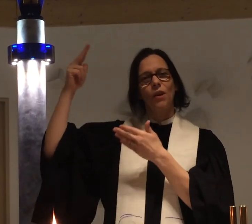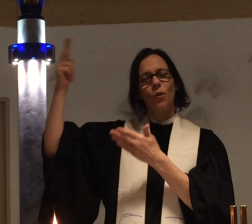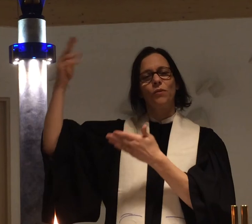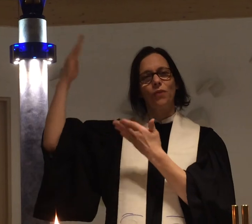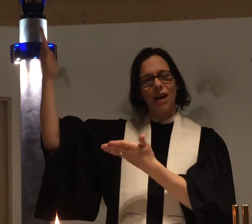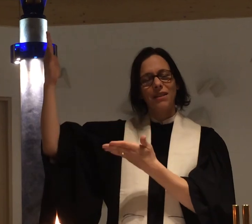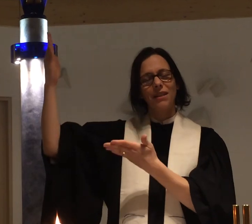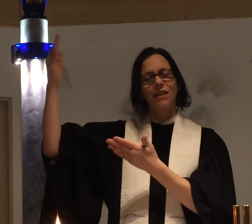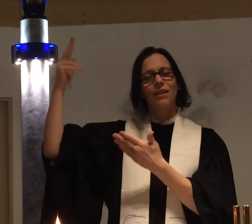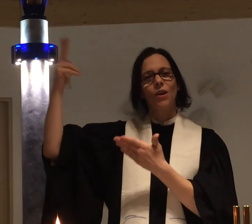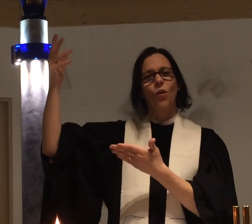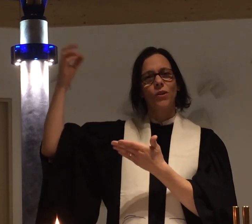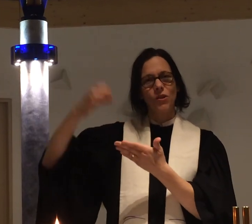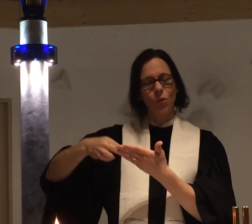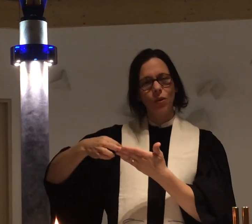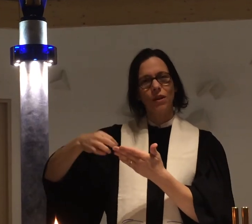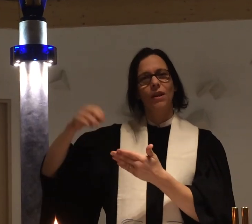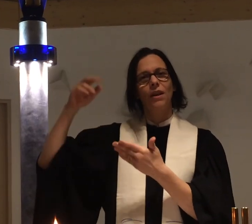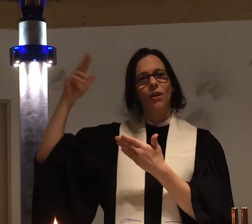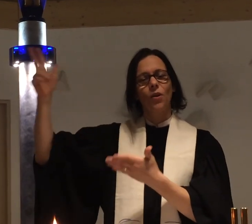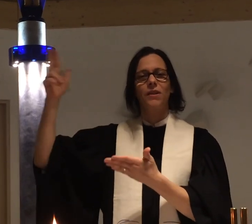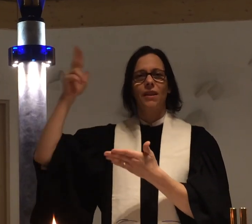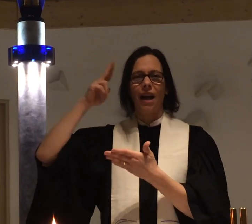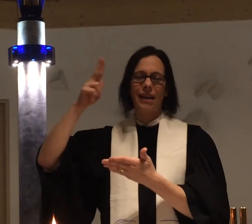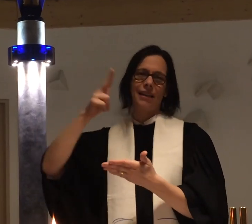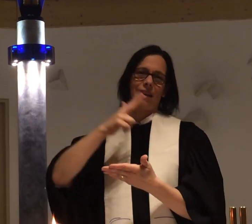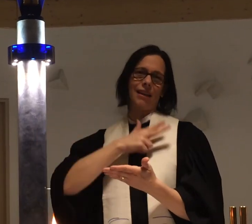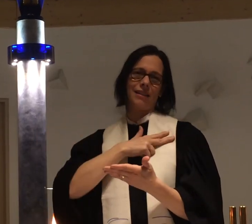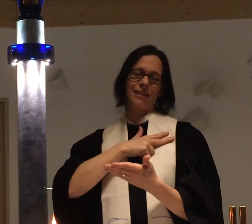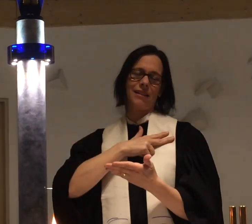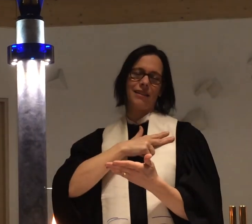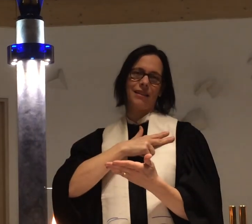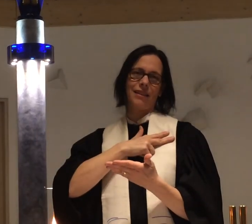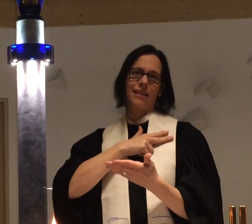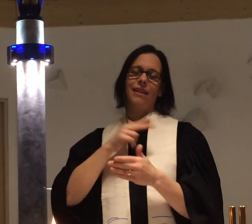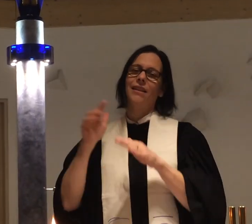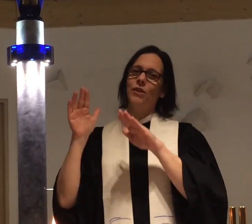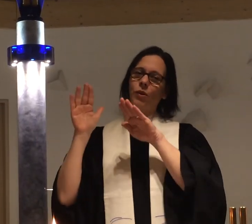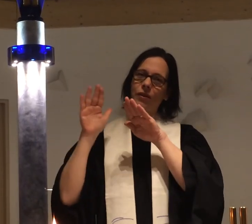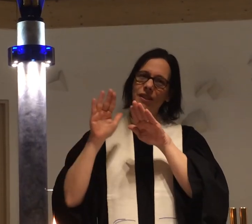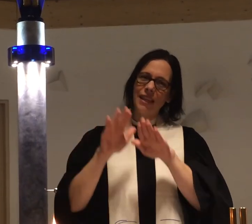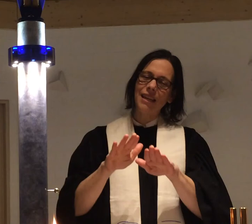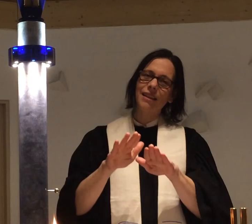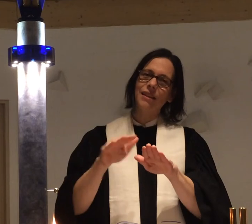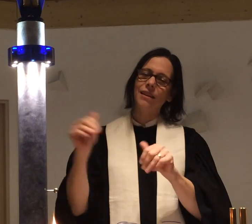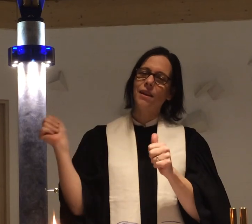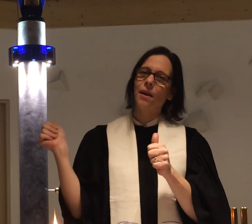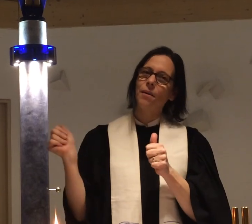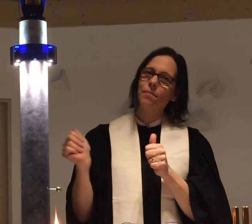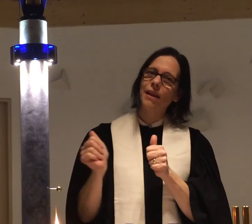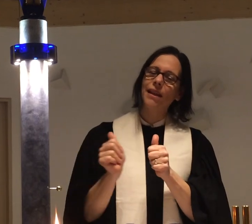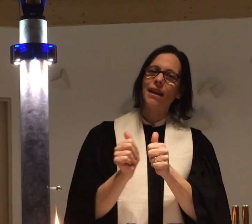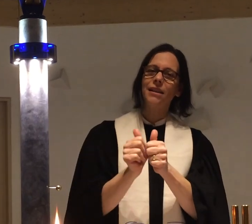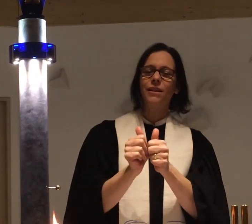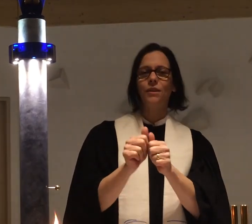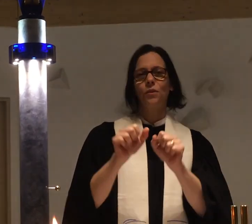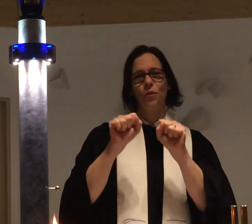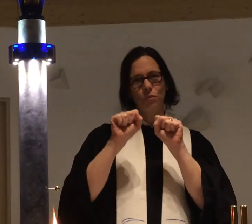Gottvater, Gottsohn, Gottheiliger Geist. Der soll euch segnen, begleiten und